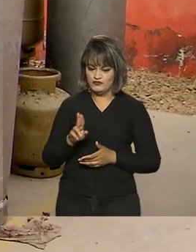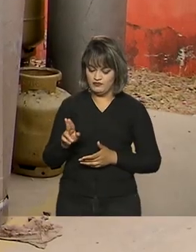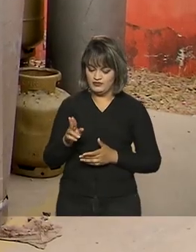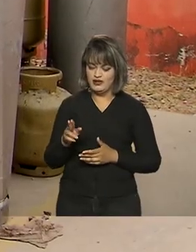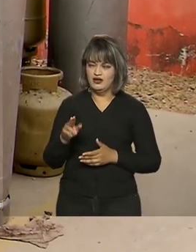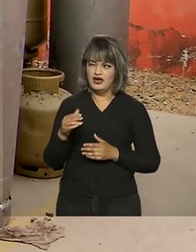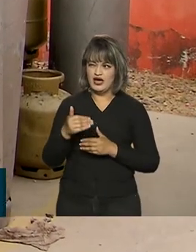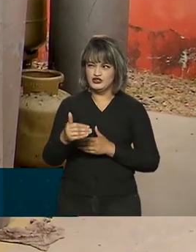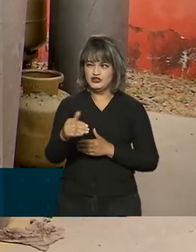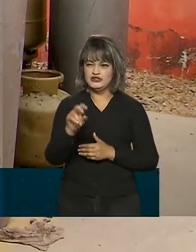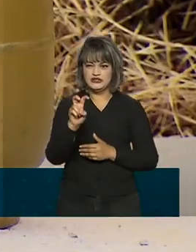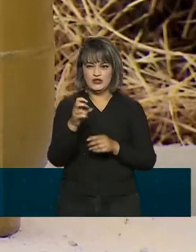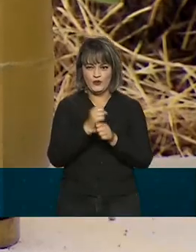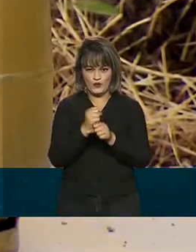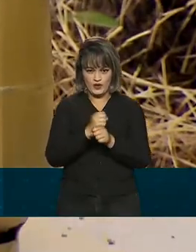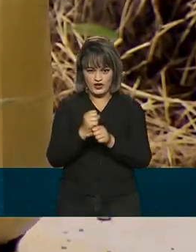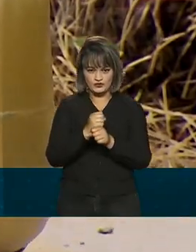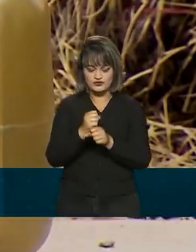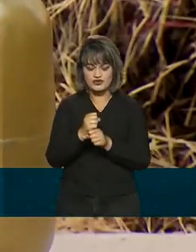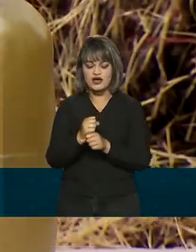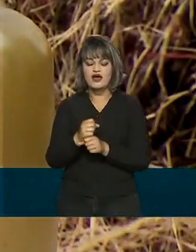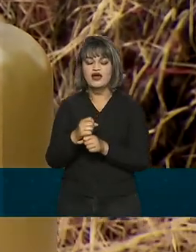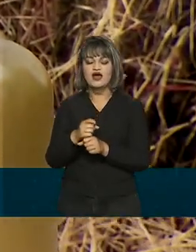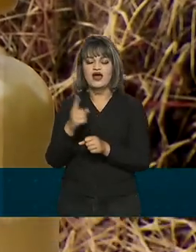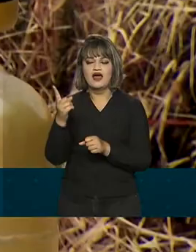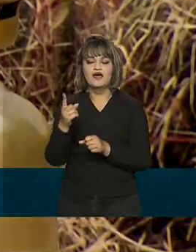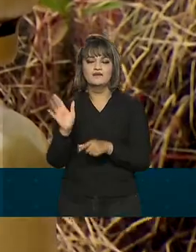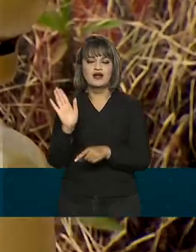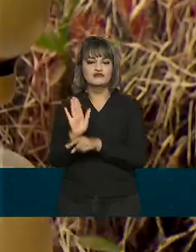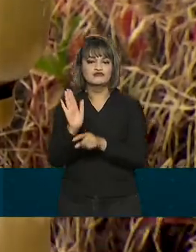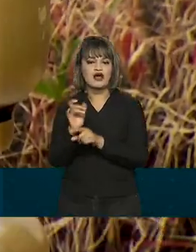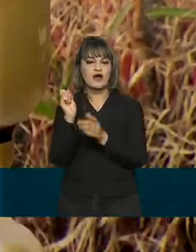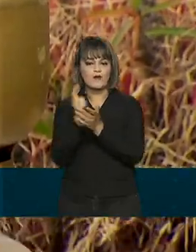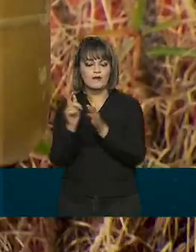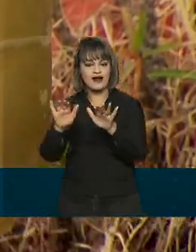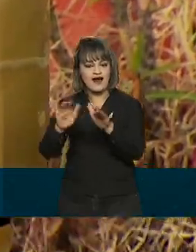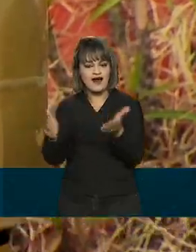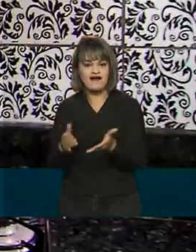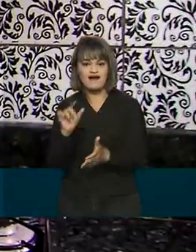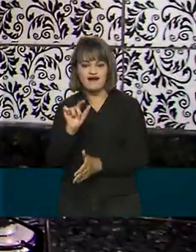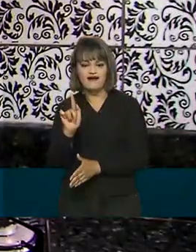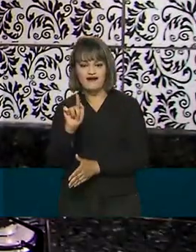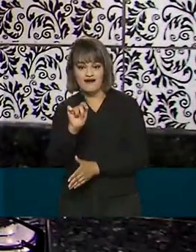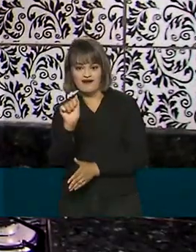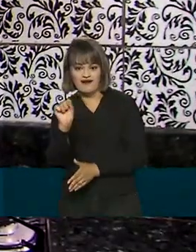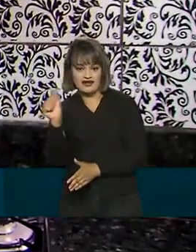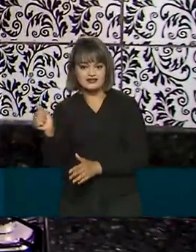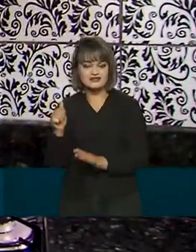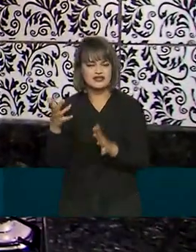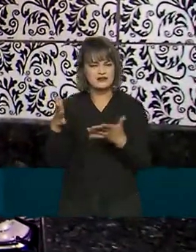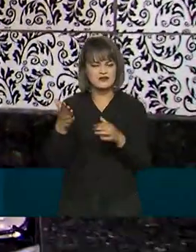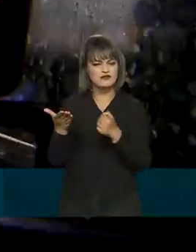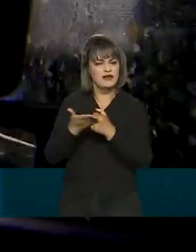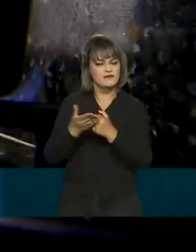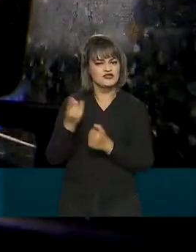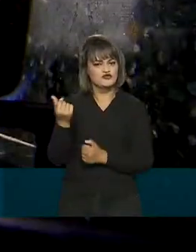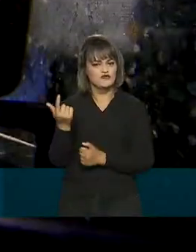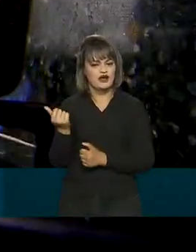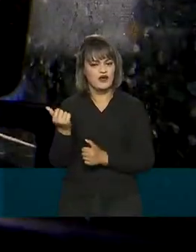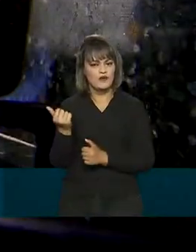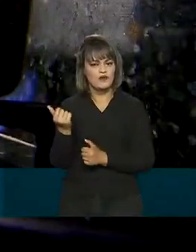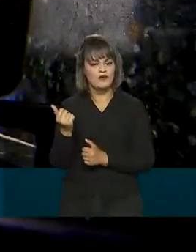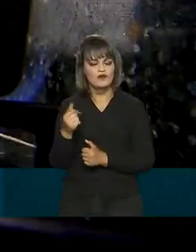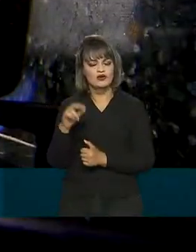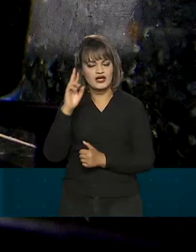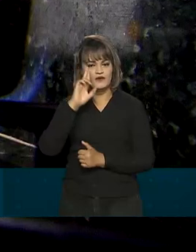próximos cinco anos e irá subsidiar o preço do botijão do gás de cozinha de acordo com a média de preço estabelecida